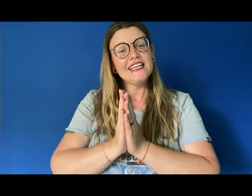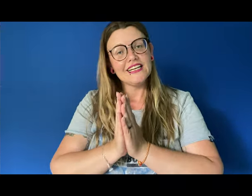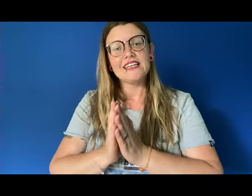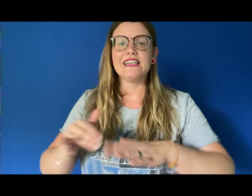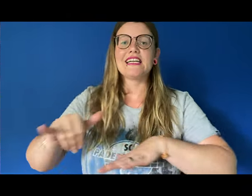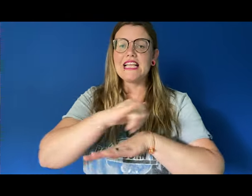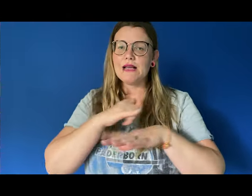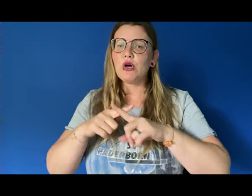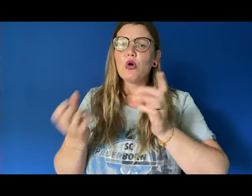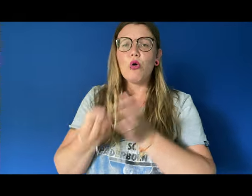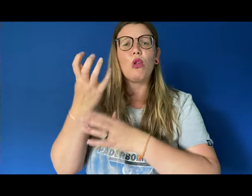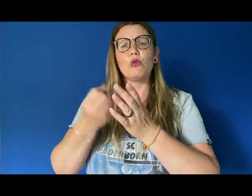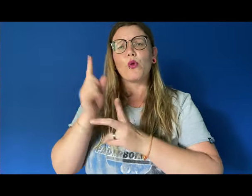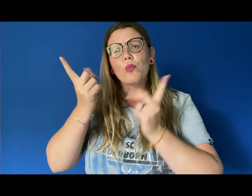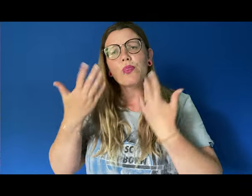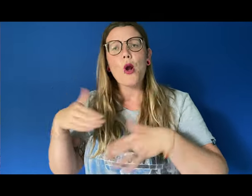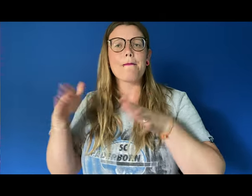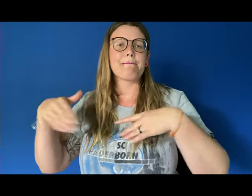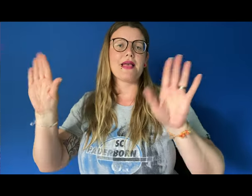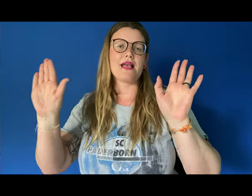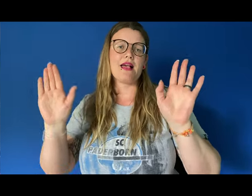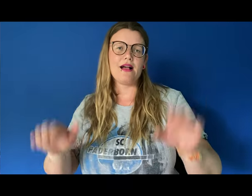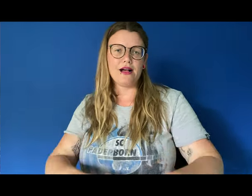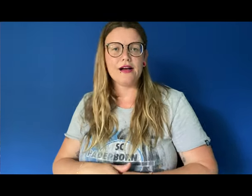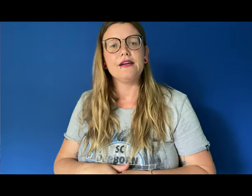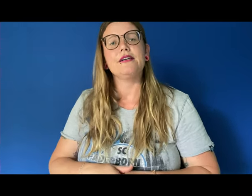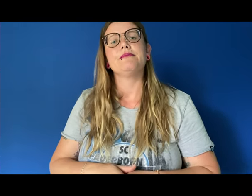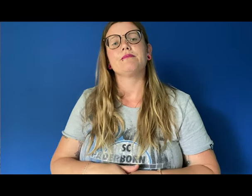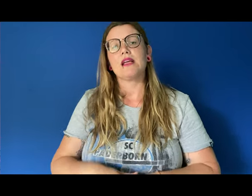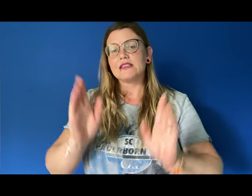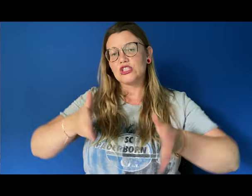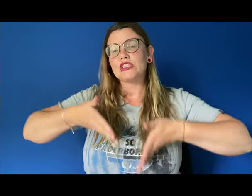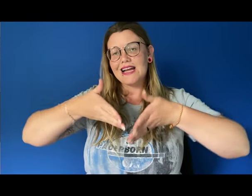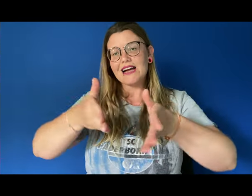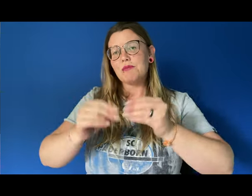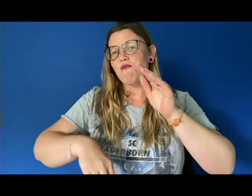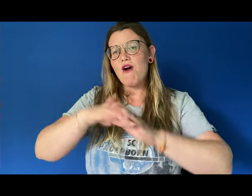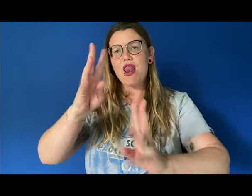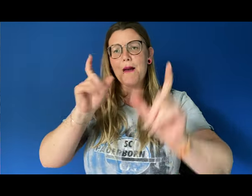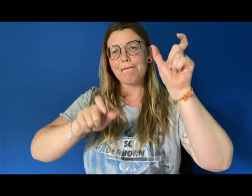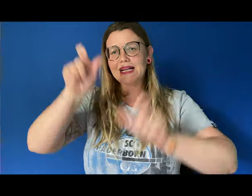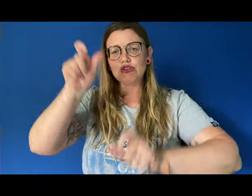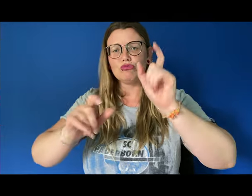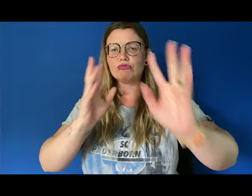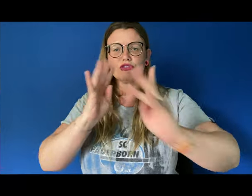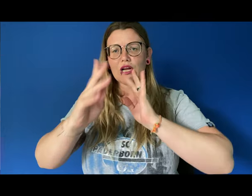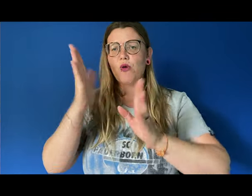Kirche, Kirmes und Kultur und noch so vieles mehr Die Straßen voll mit Menschen, viele kommen